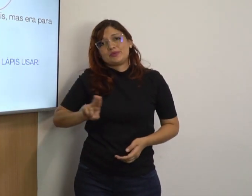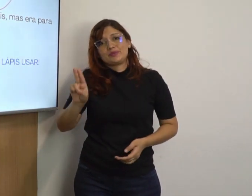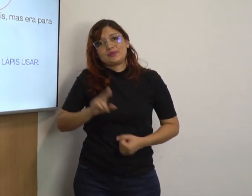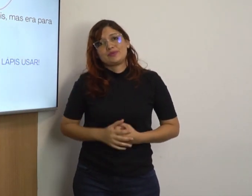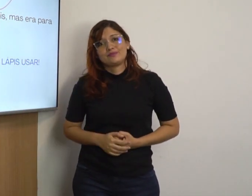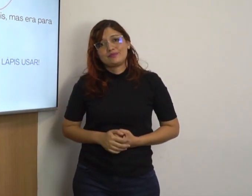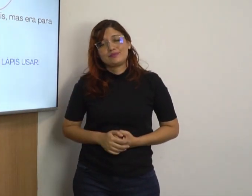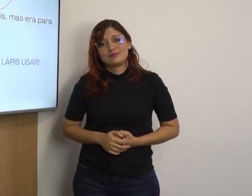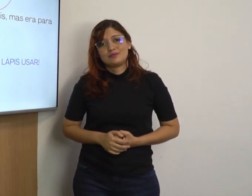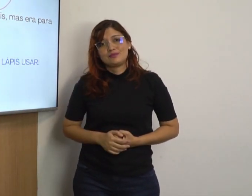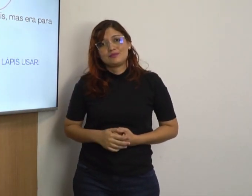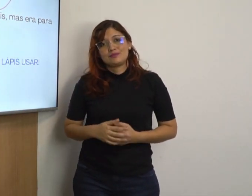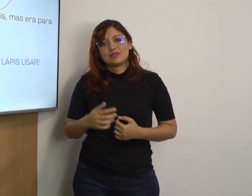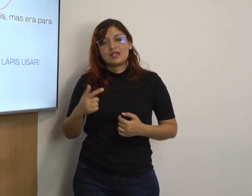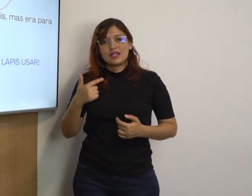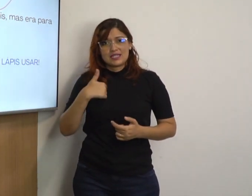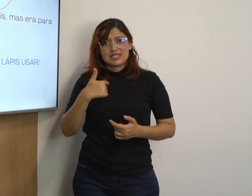eu lápis usar.